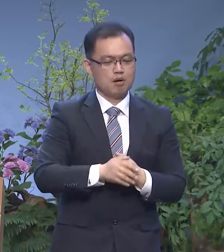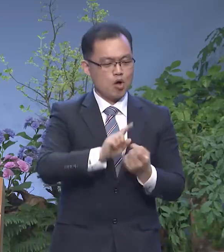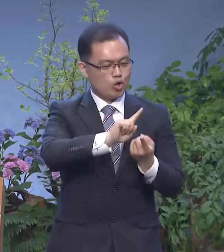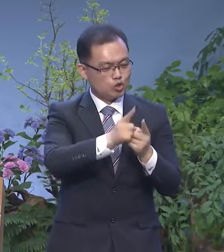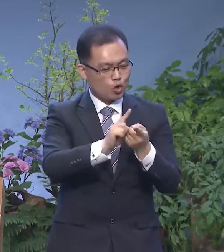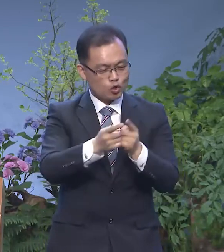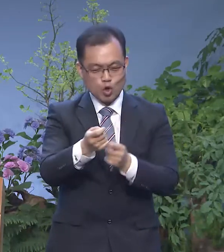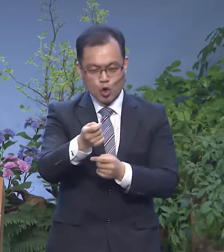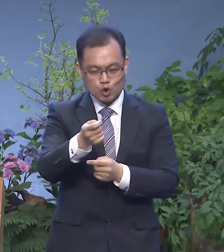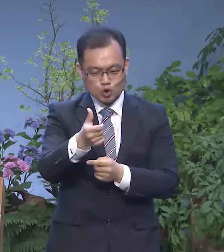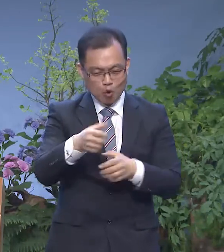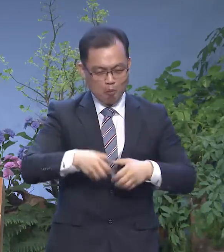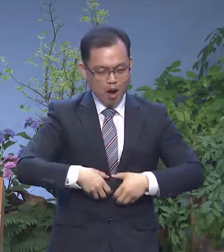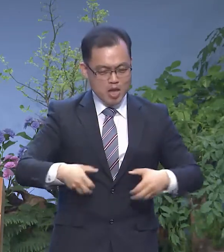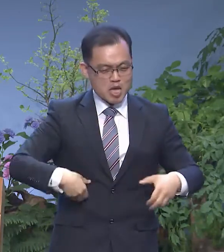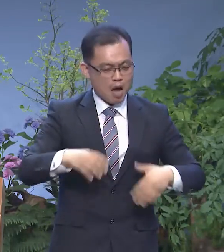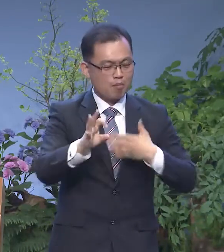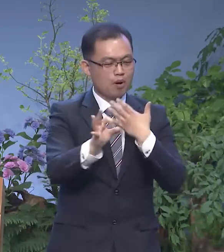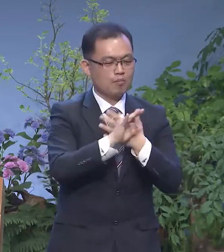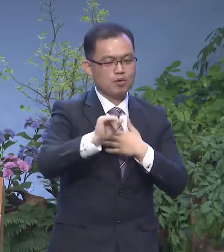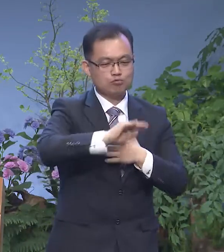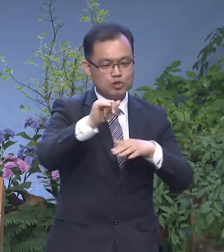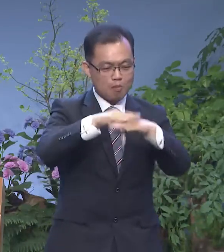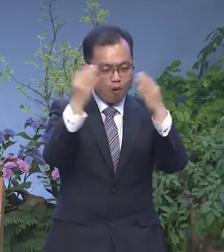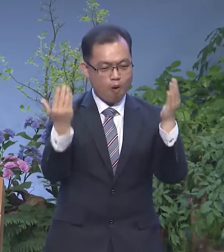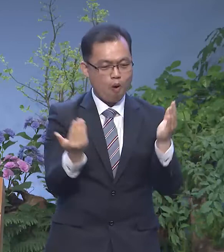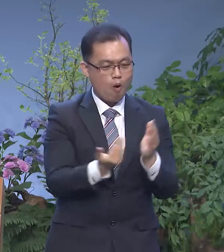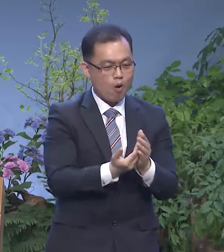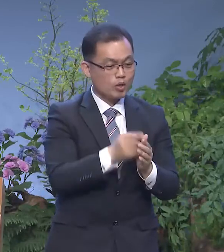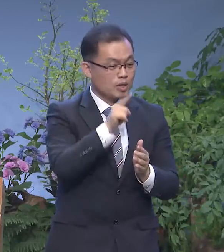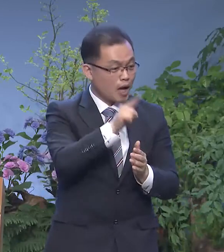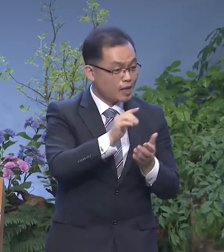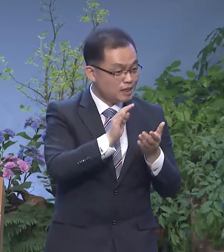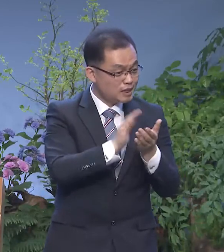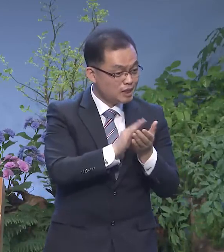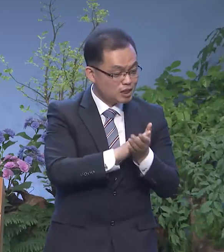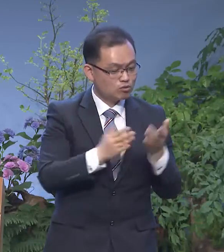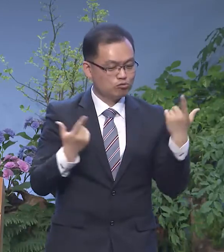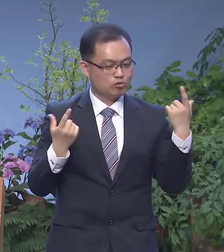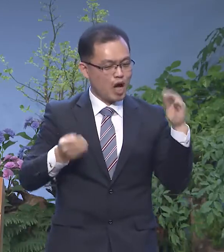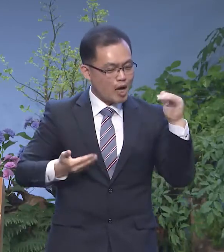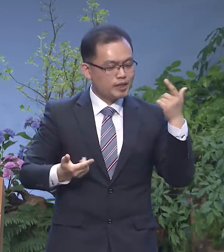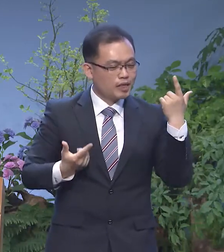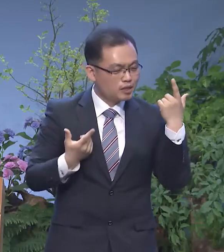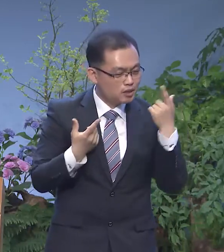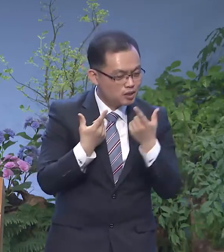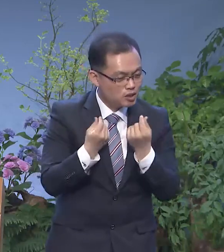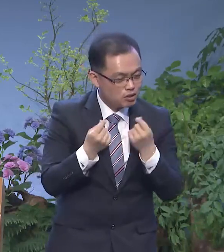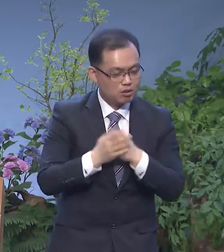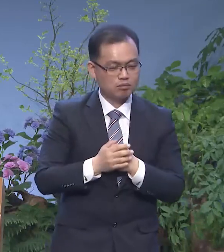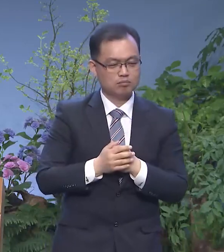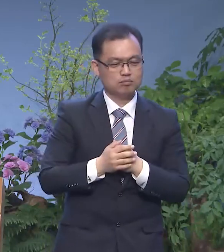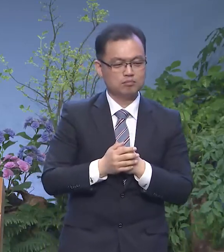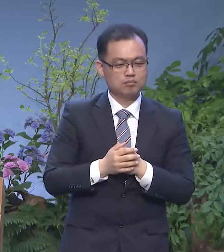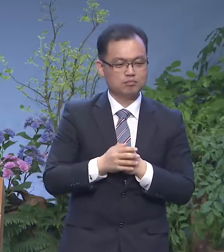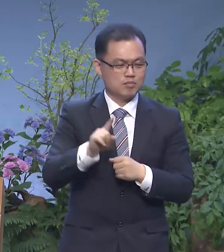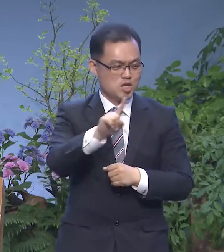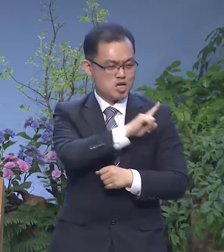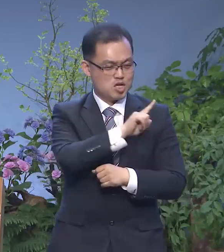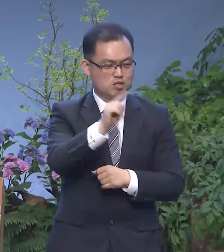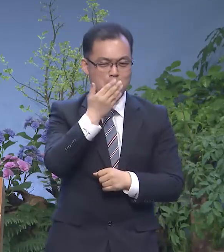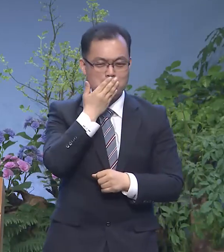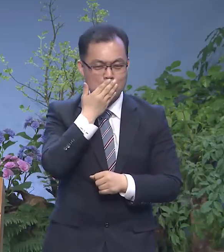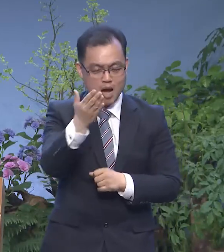양보하면 우리 모두가 다 이 친구들처럼 1등이 되어질 수 있음에도 불구하고 우리는 때로는